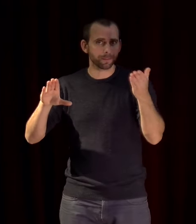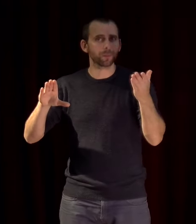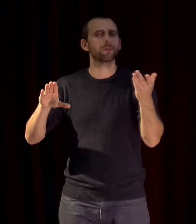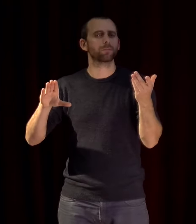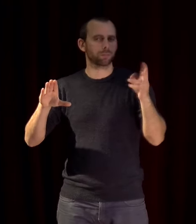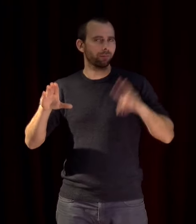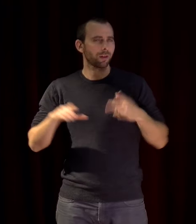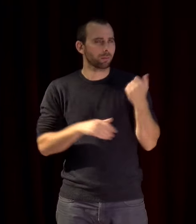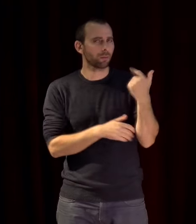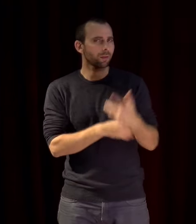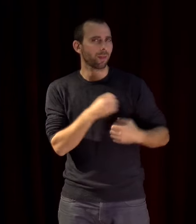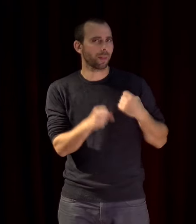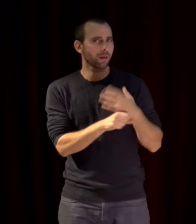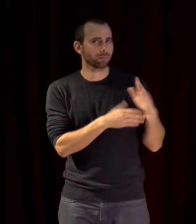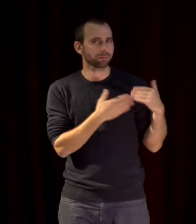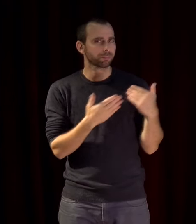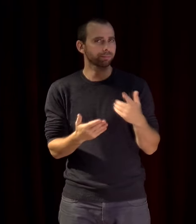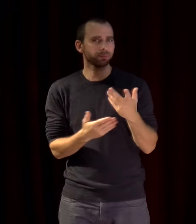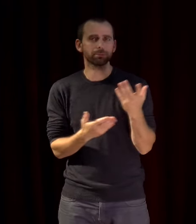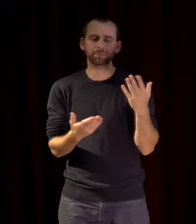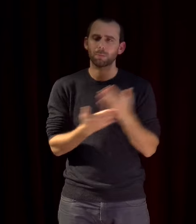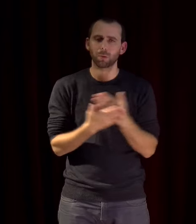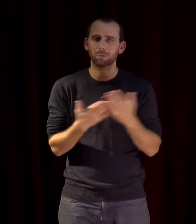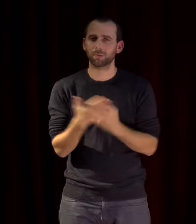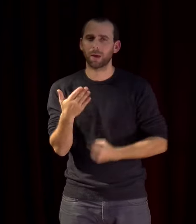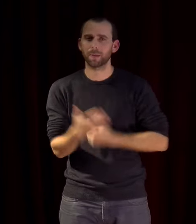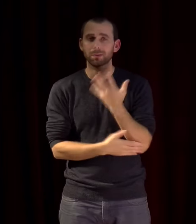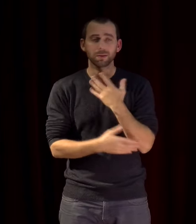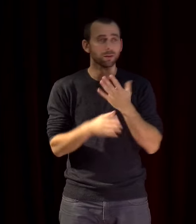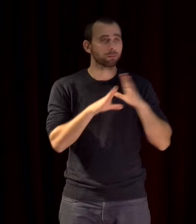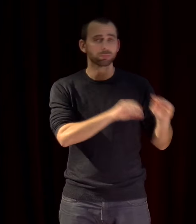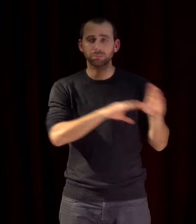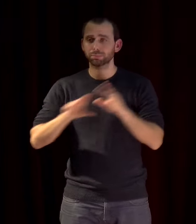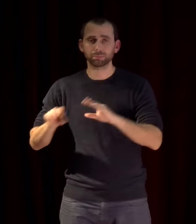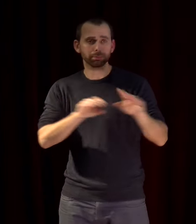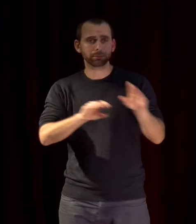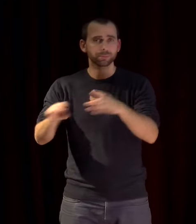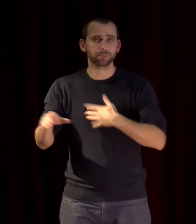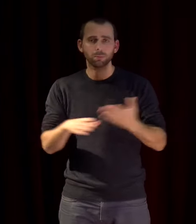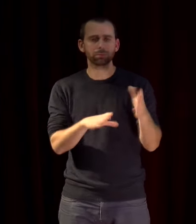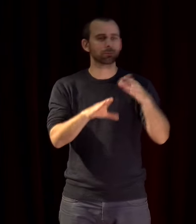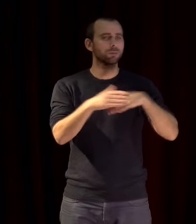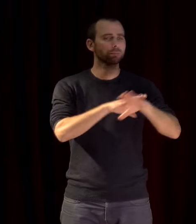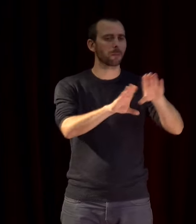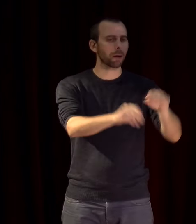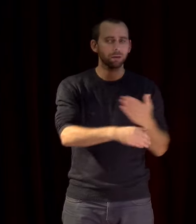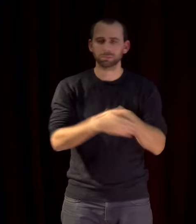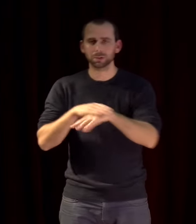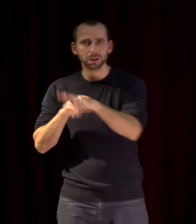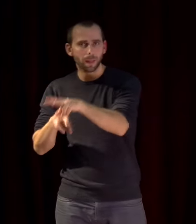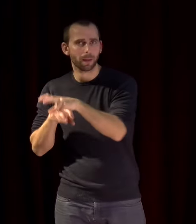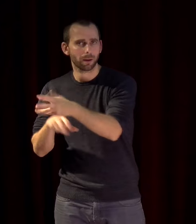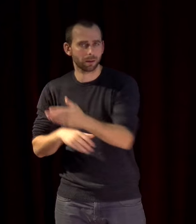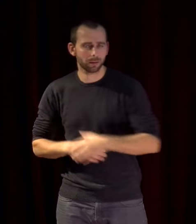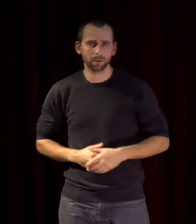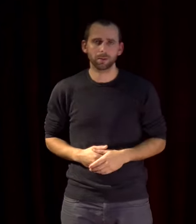investissent le tissu urbain les places les jardins en matière de culture entre les deux